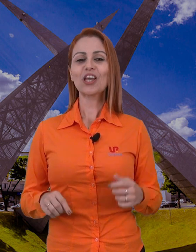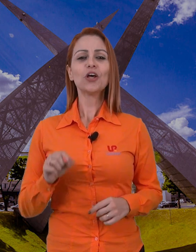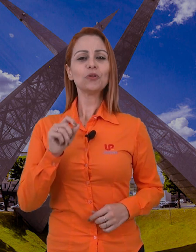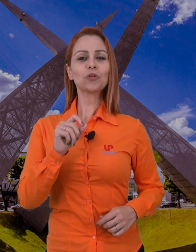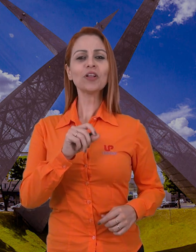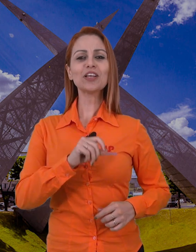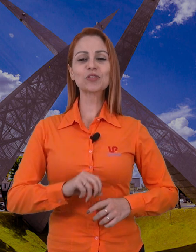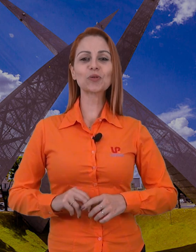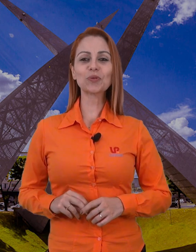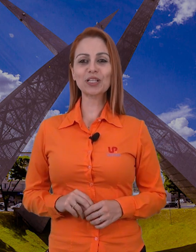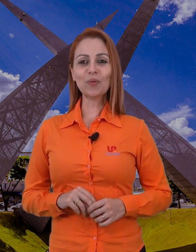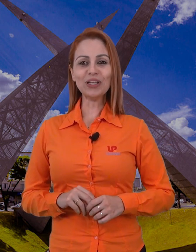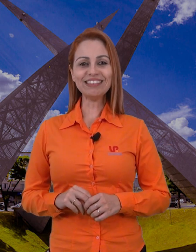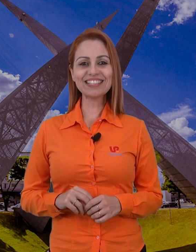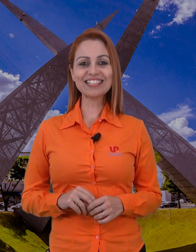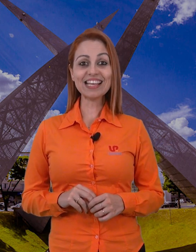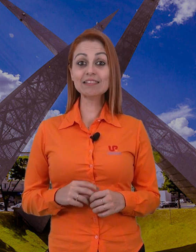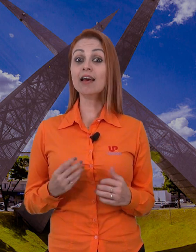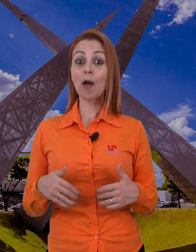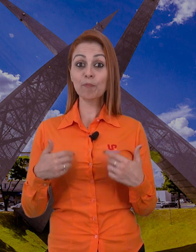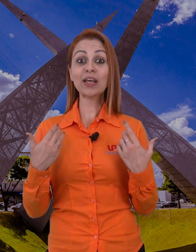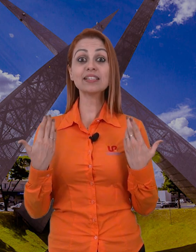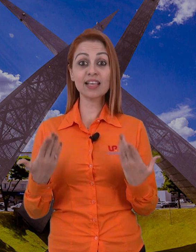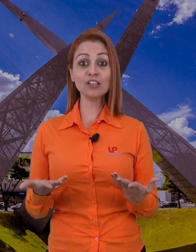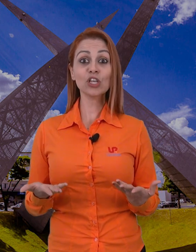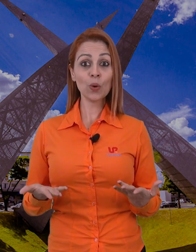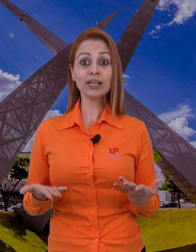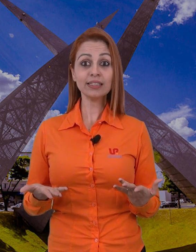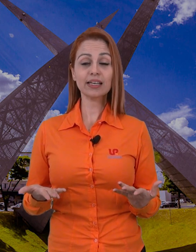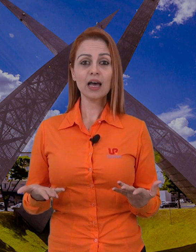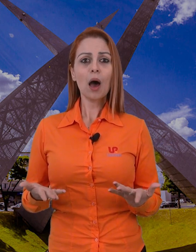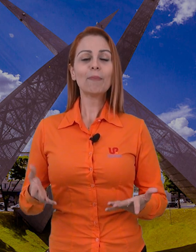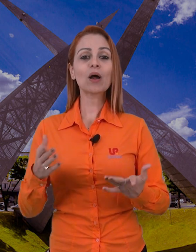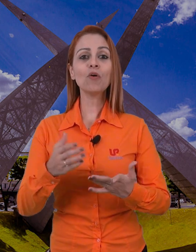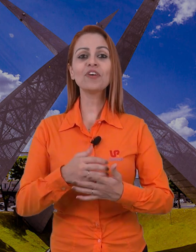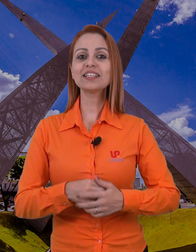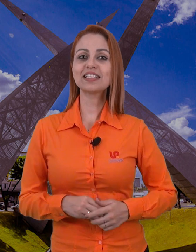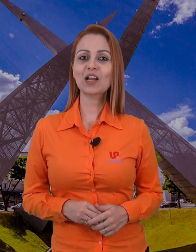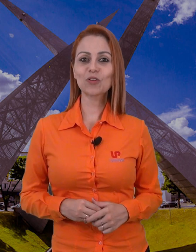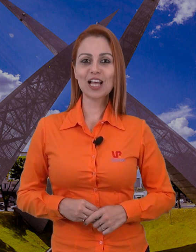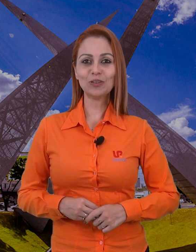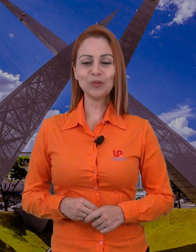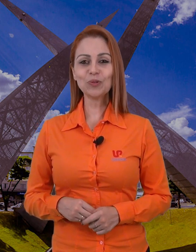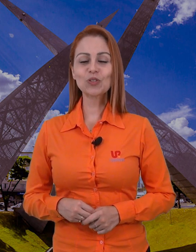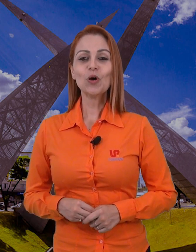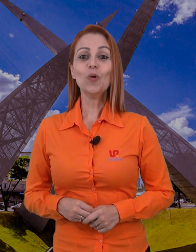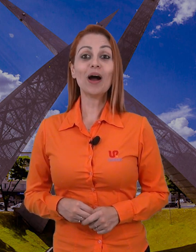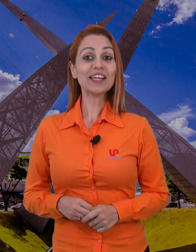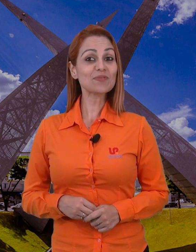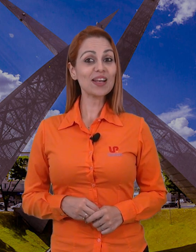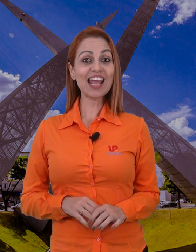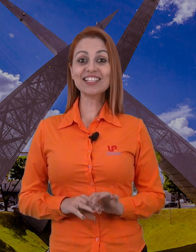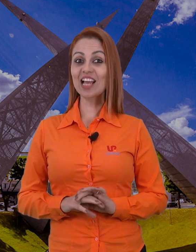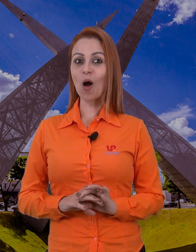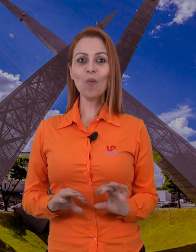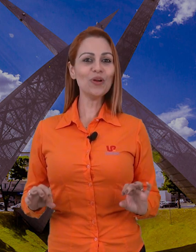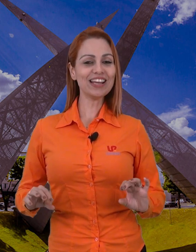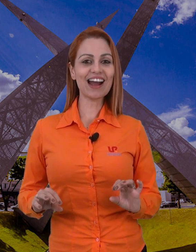Toda a estrutura da Uníntese estará presente em Goiânia para oferecer aos alunos uma experiência única